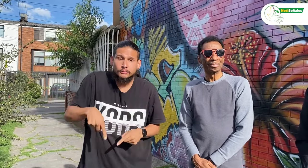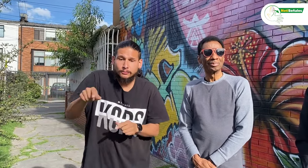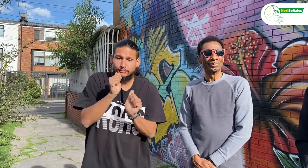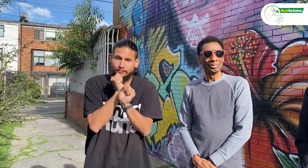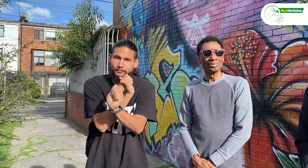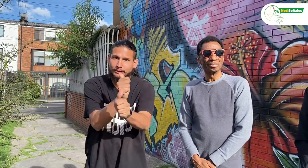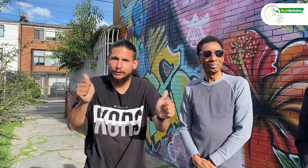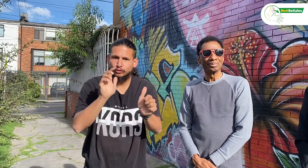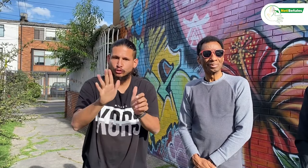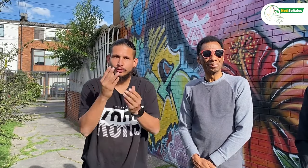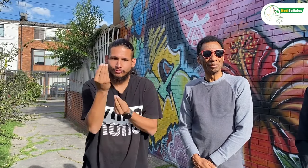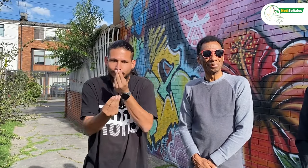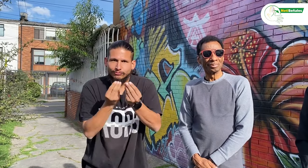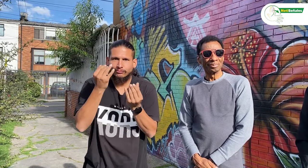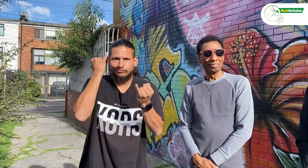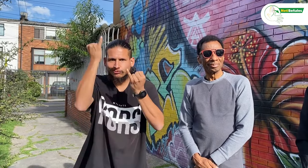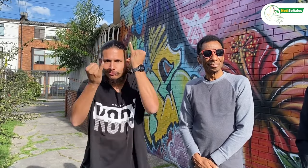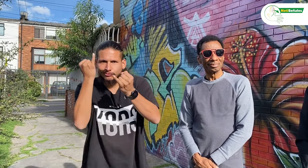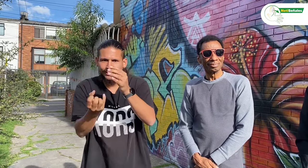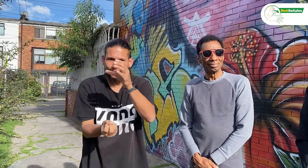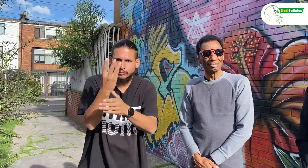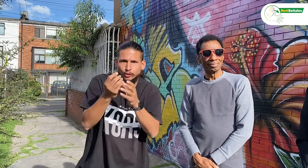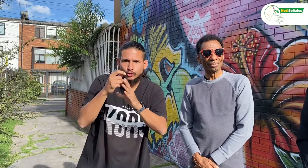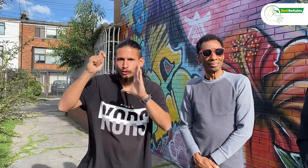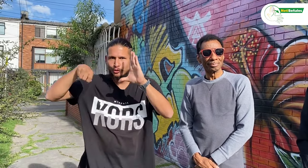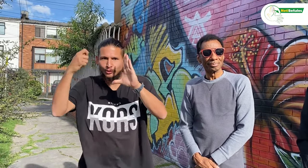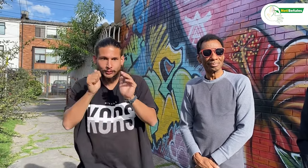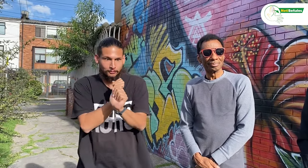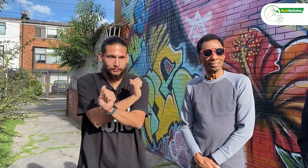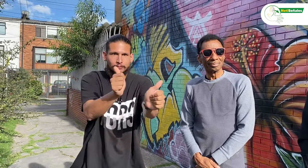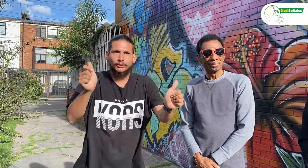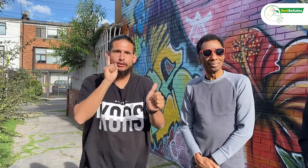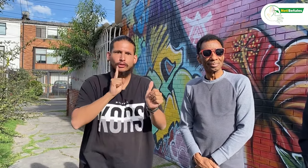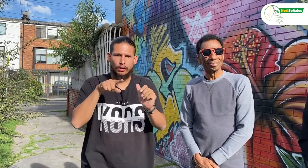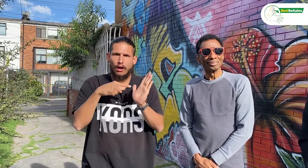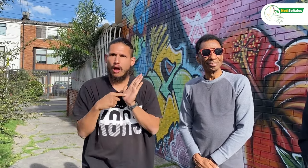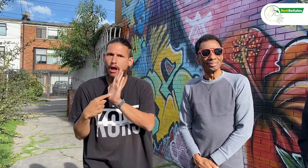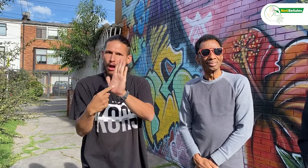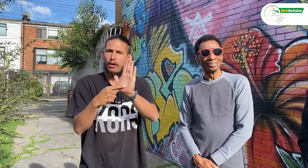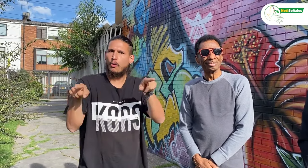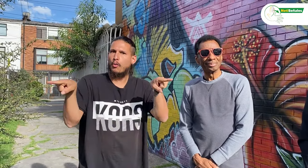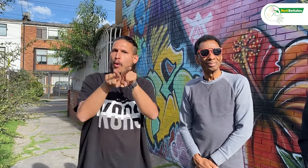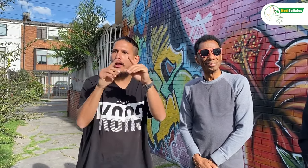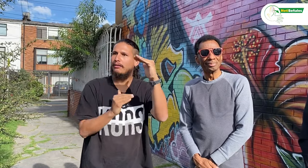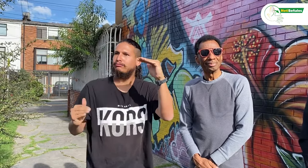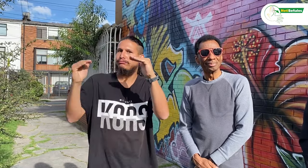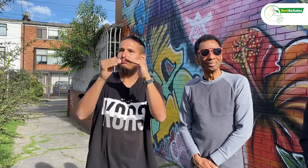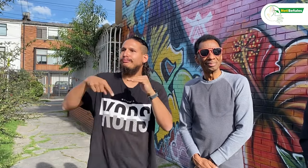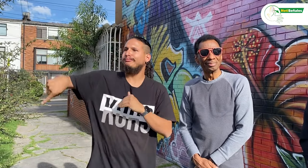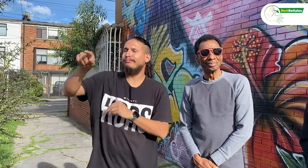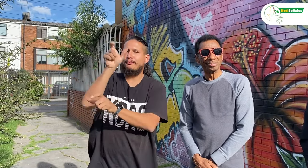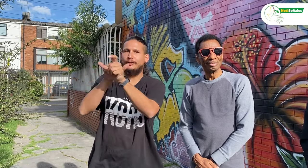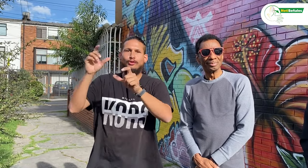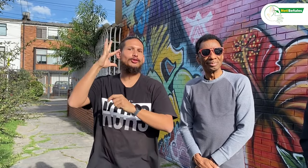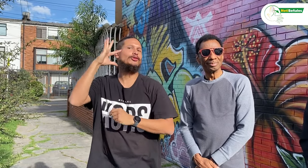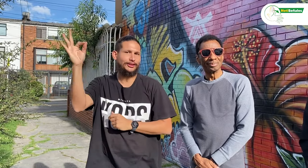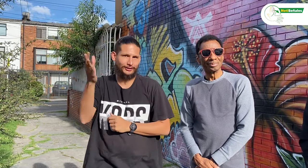personas sordas profesionales, además de visibilizar sus creaciones, demostrando así que son iguales a las personas oyentes.